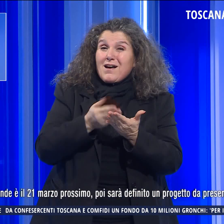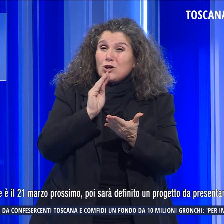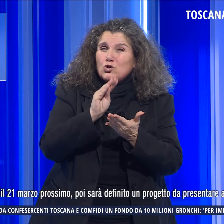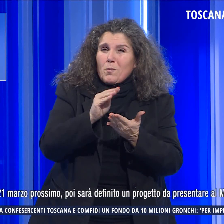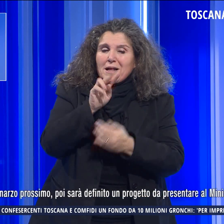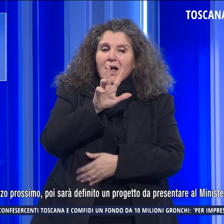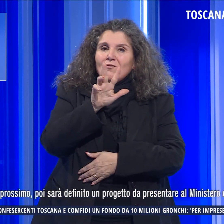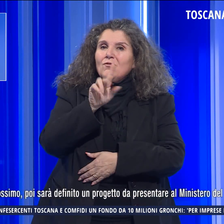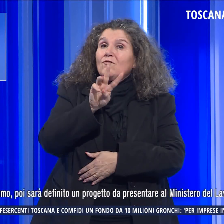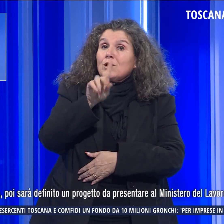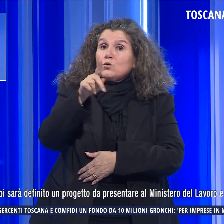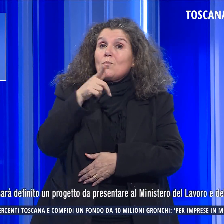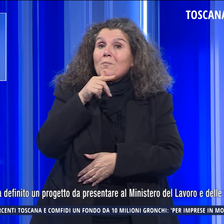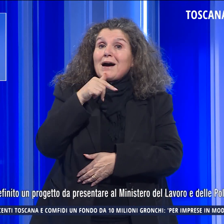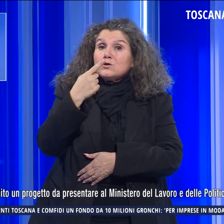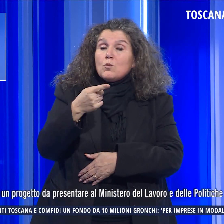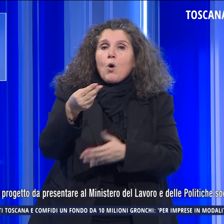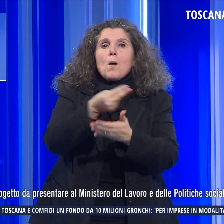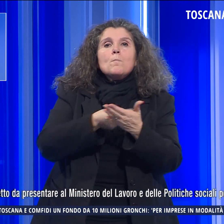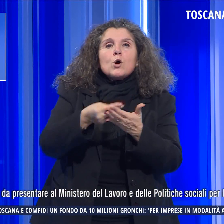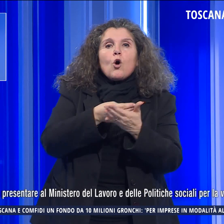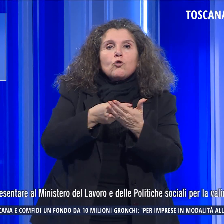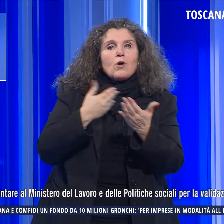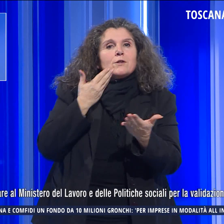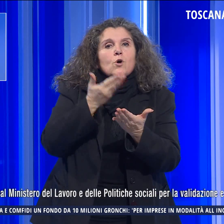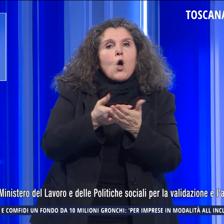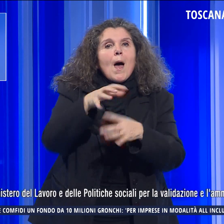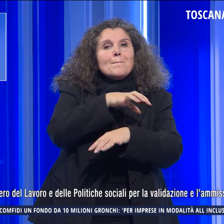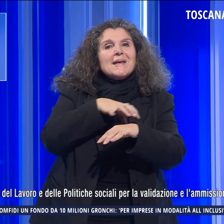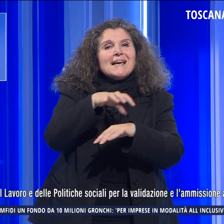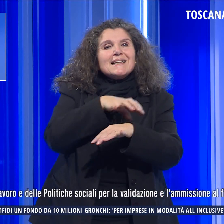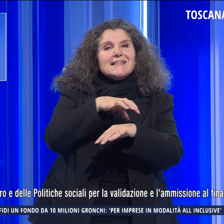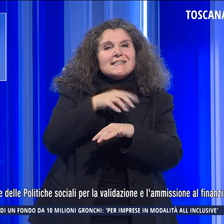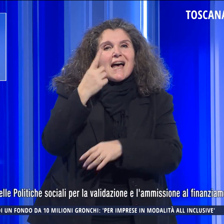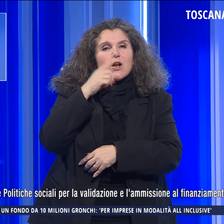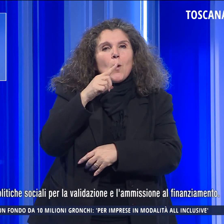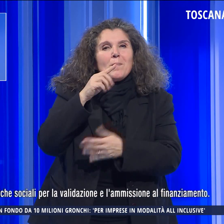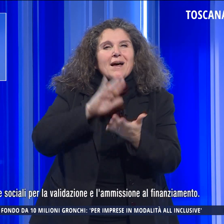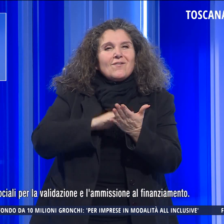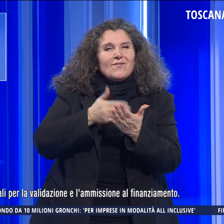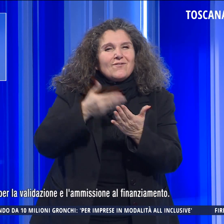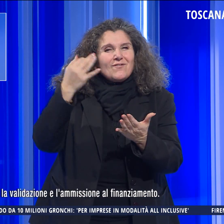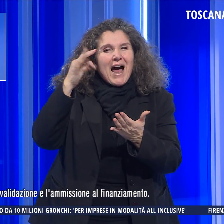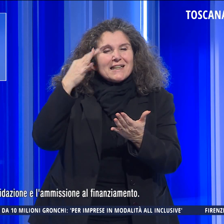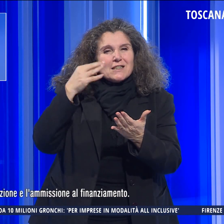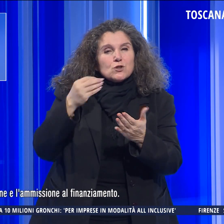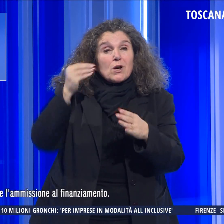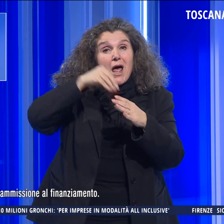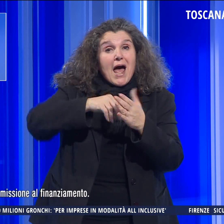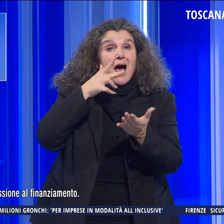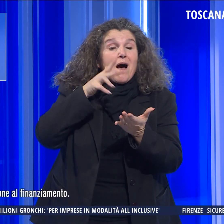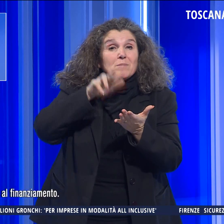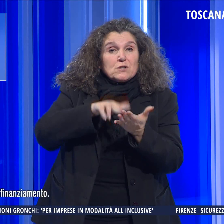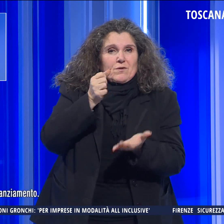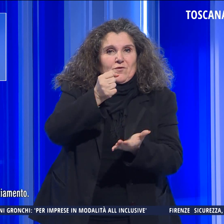21 marzo, poi sarà definito un progetto da presentare al Ministero per la validazione e l'ammissione al